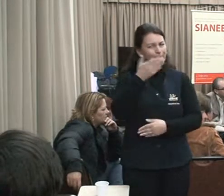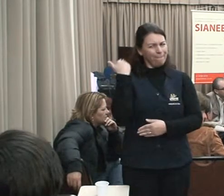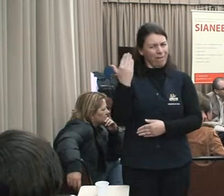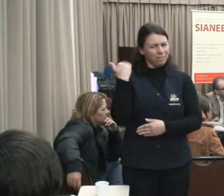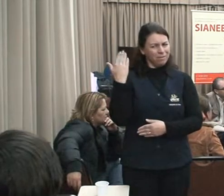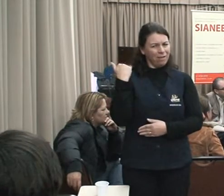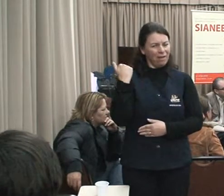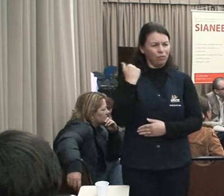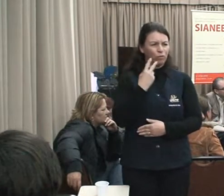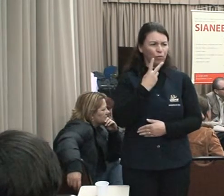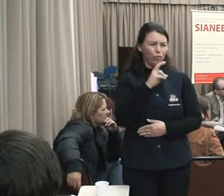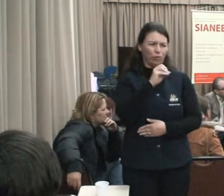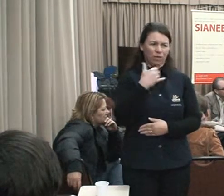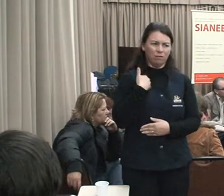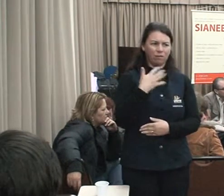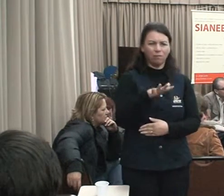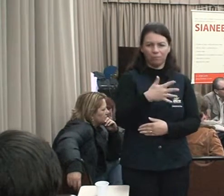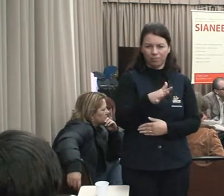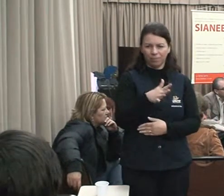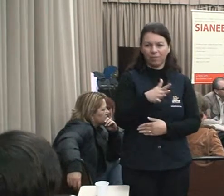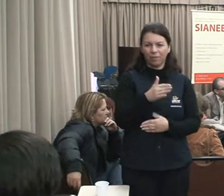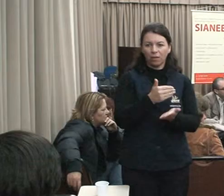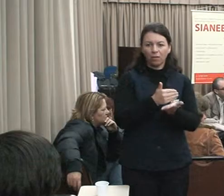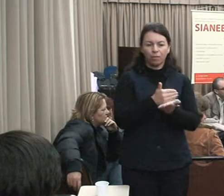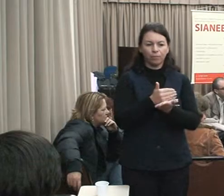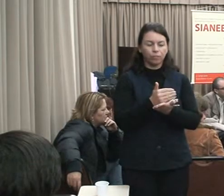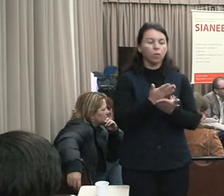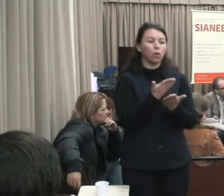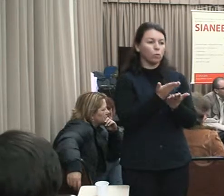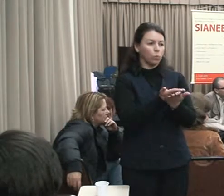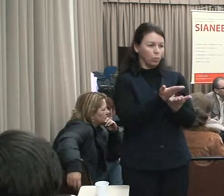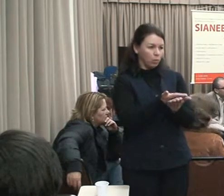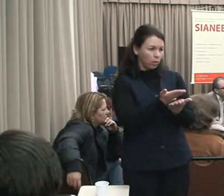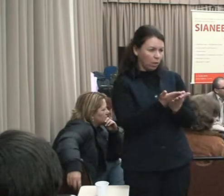eu estudei colégio articular,